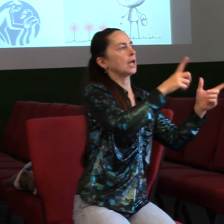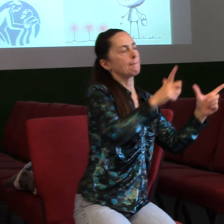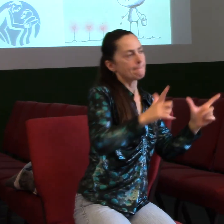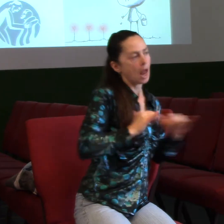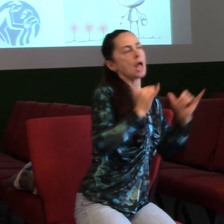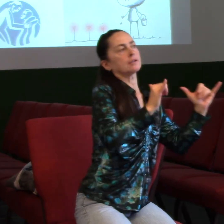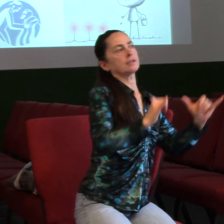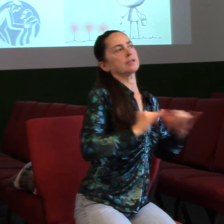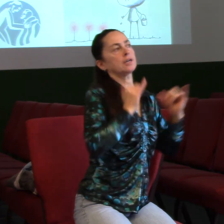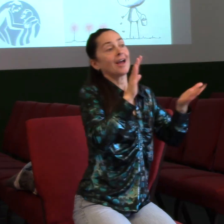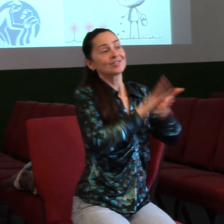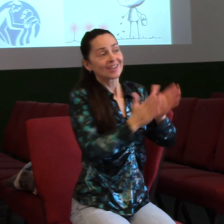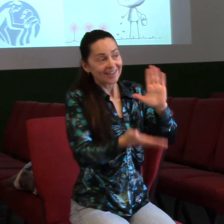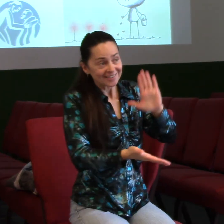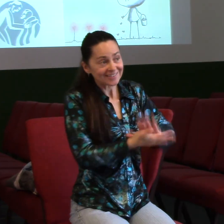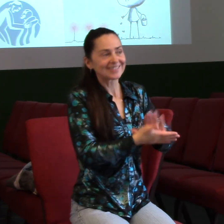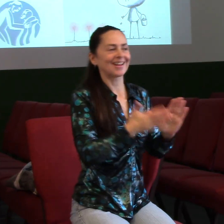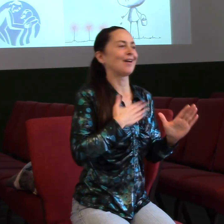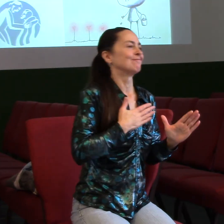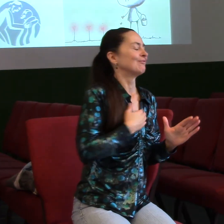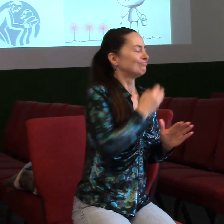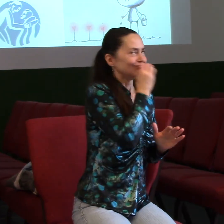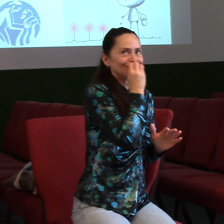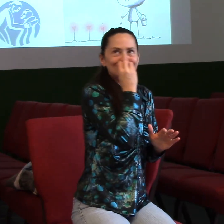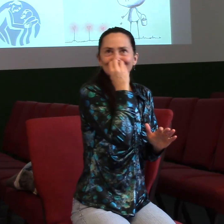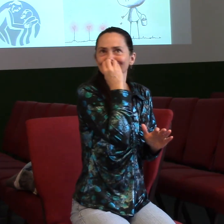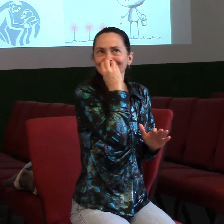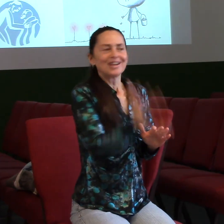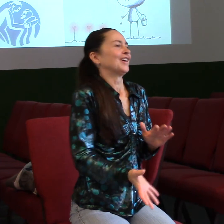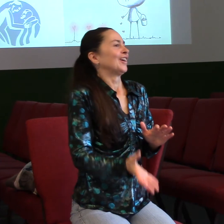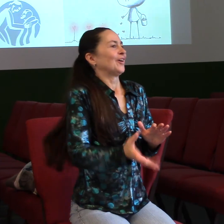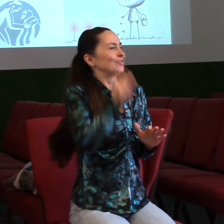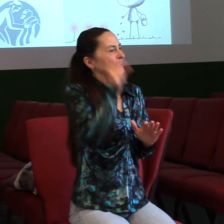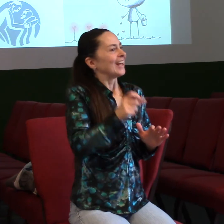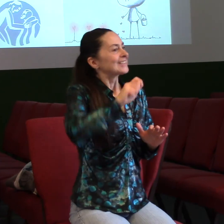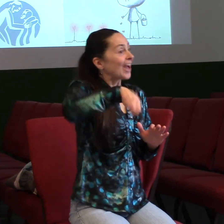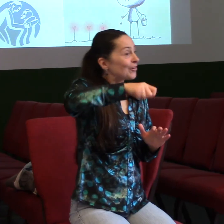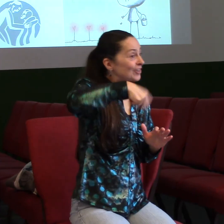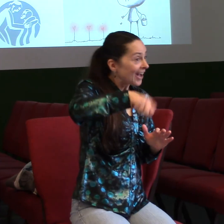tak moje žena Miriam je úžasná kochařka. Amen. Amen, děkuji.